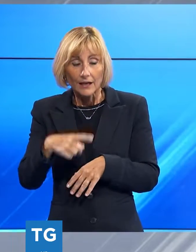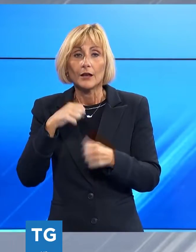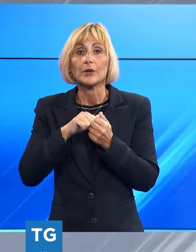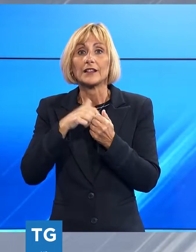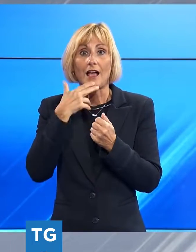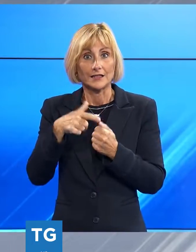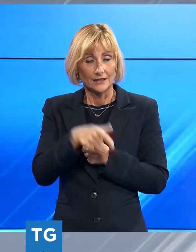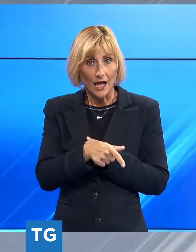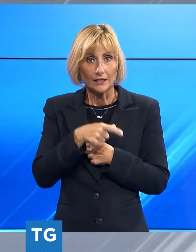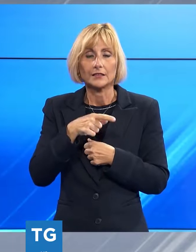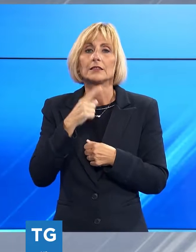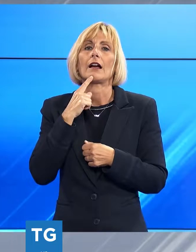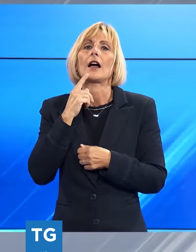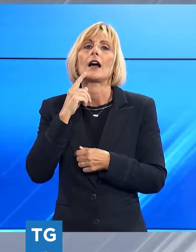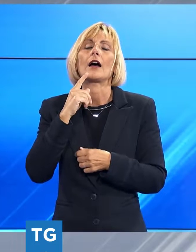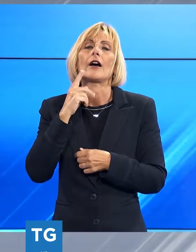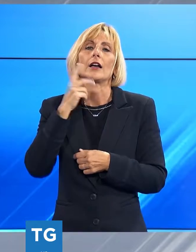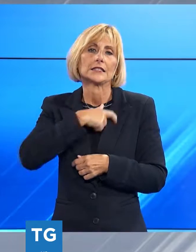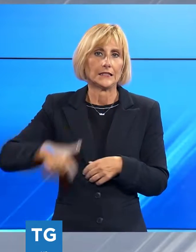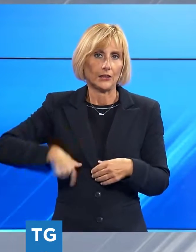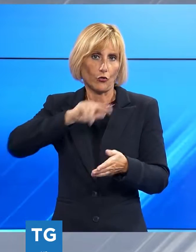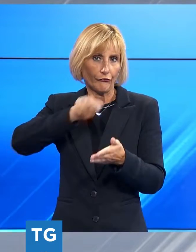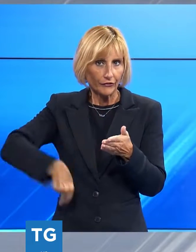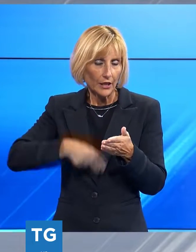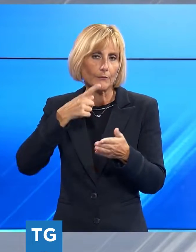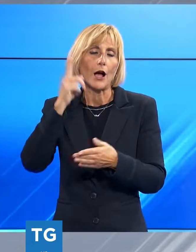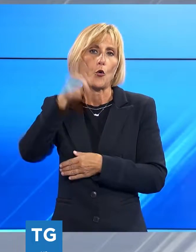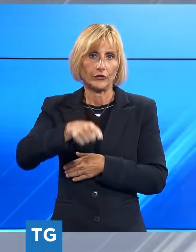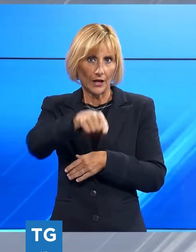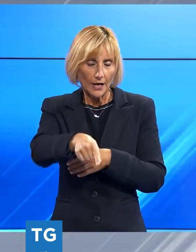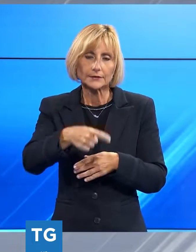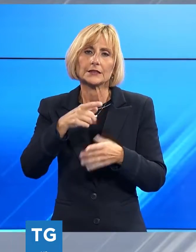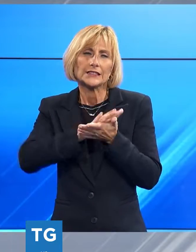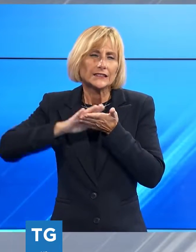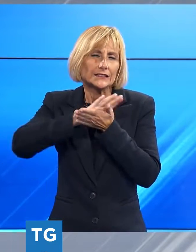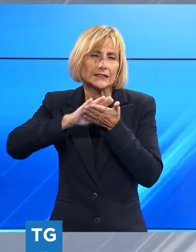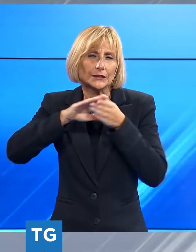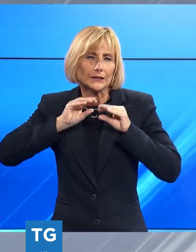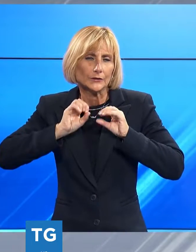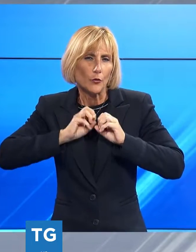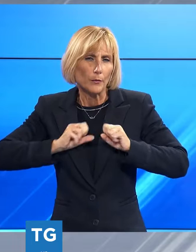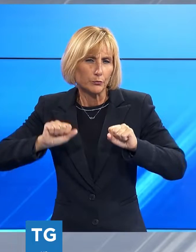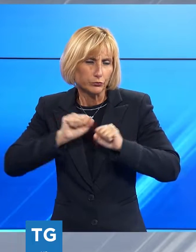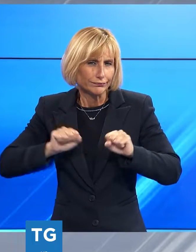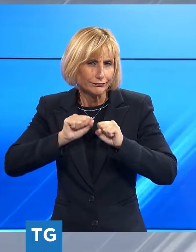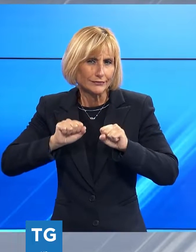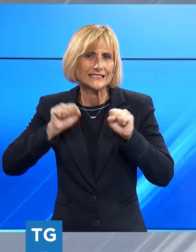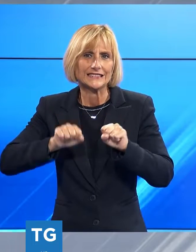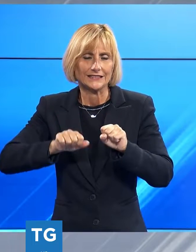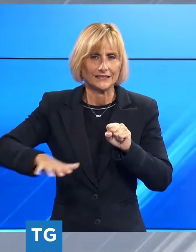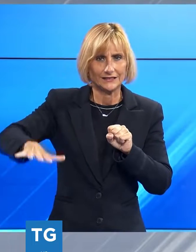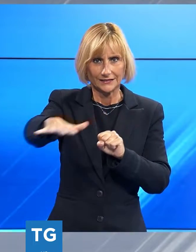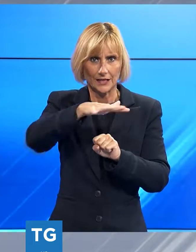sindaco Giovannetti ha firmato un'ordinanza che dispone la disinfestazione sulla base delle indicazioni impartite dal